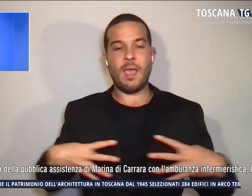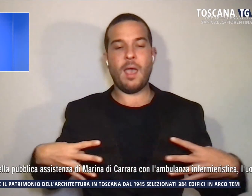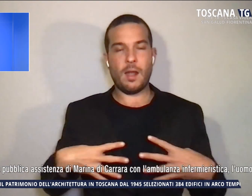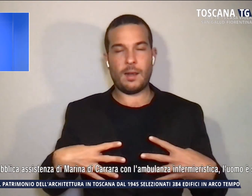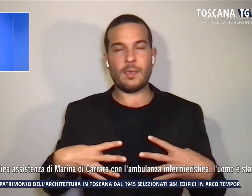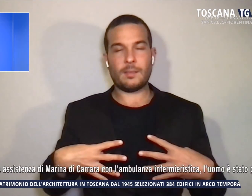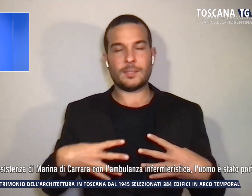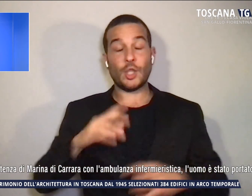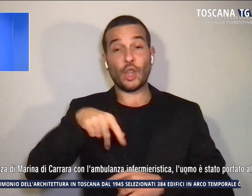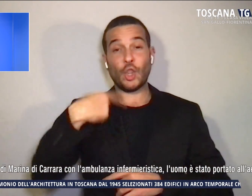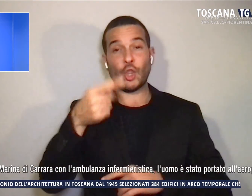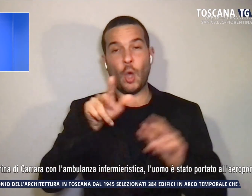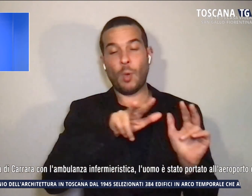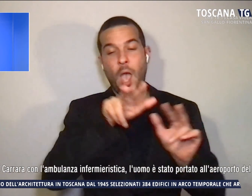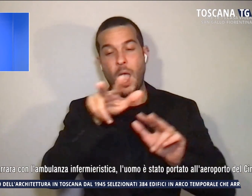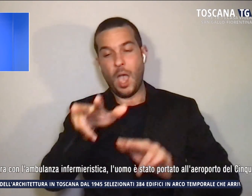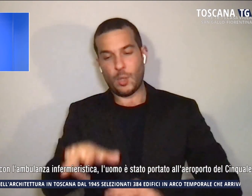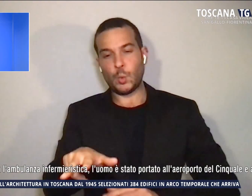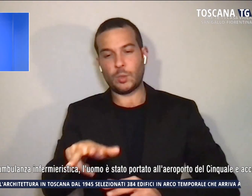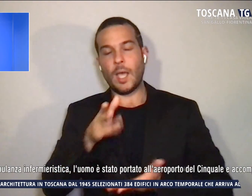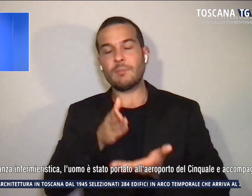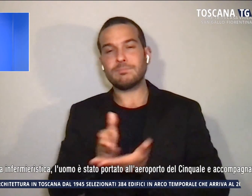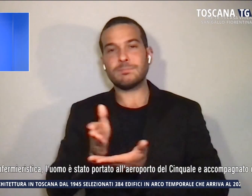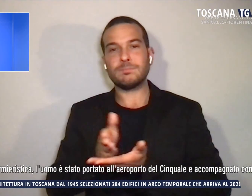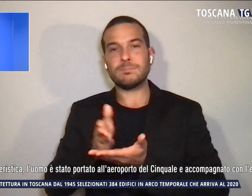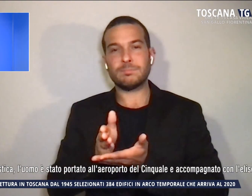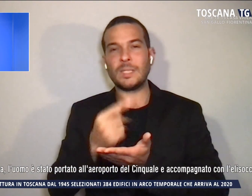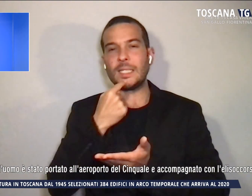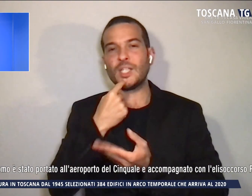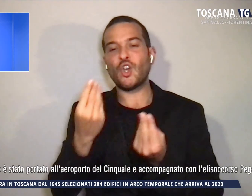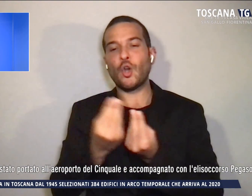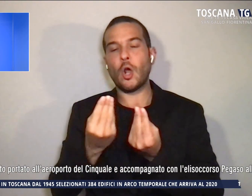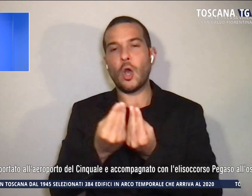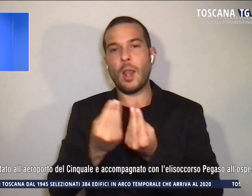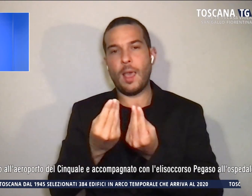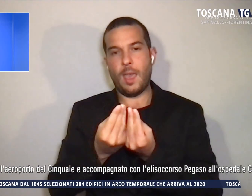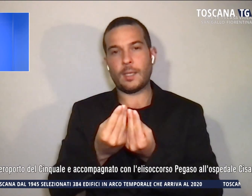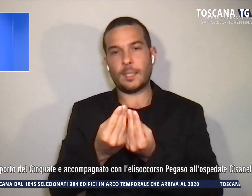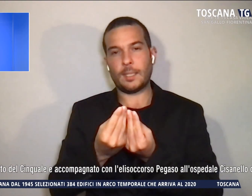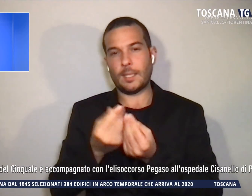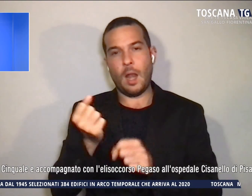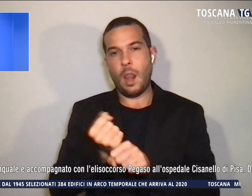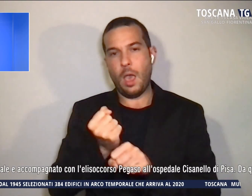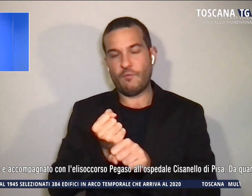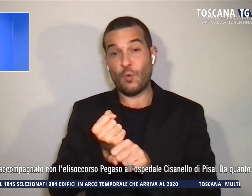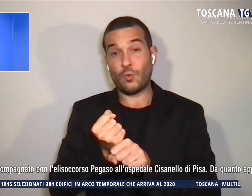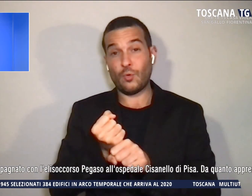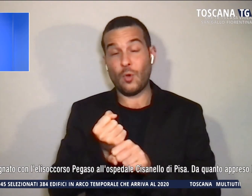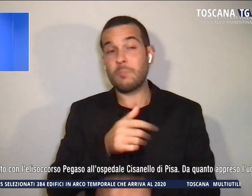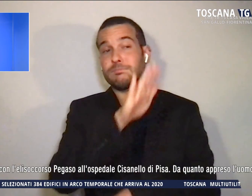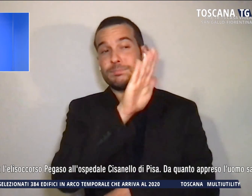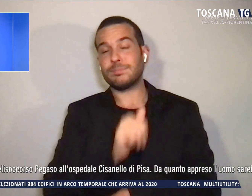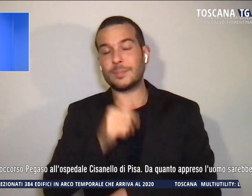è stato soccorso dai colleghi del cantiere navale, che hanno chiamato il 118.